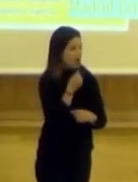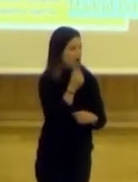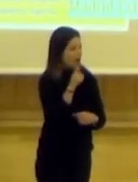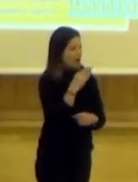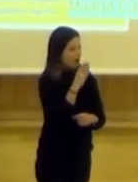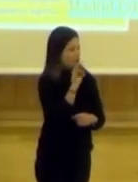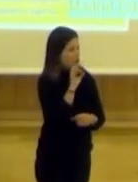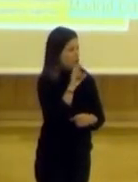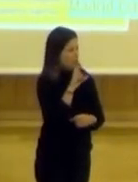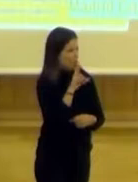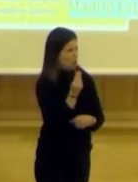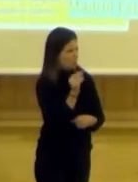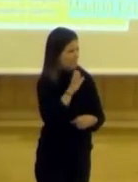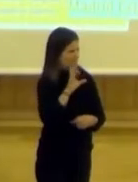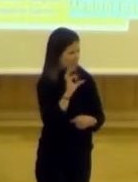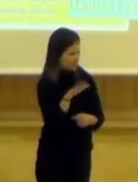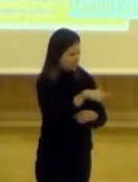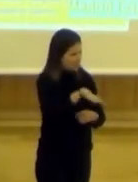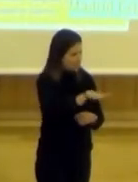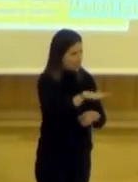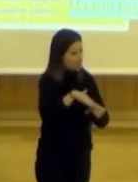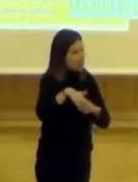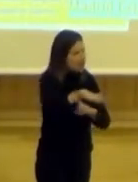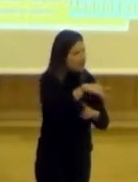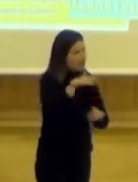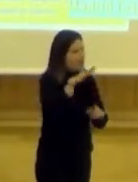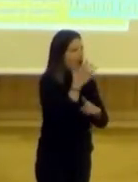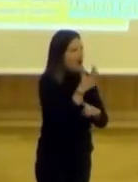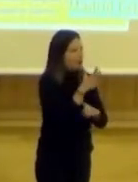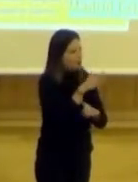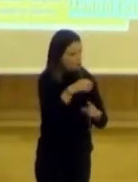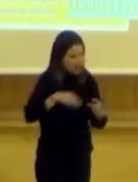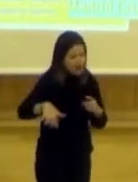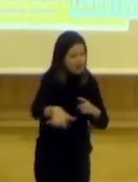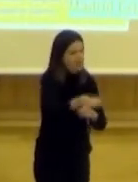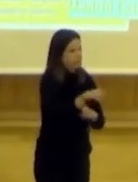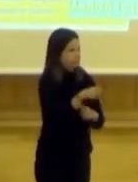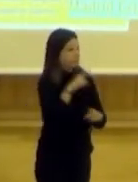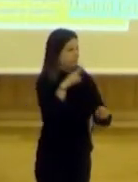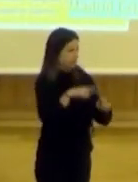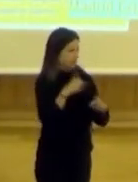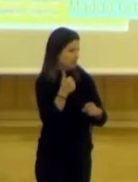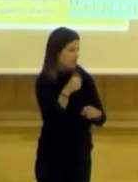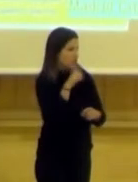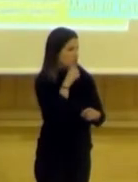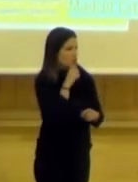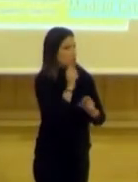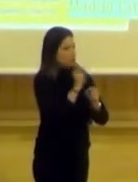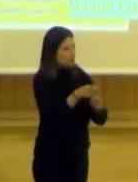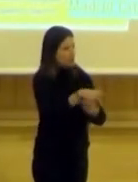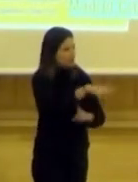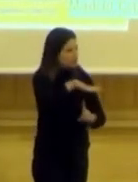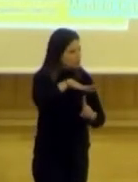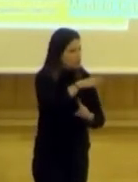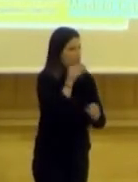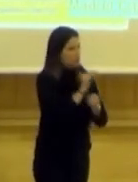son los espacios, yo lo tuve que aprender ahora, que era el espacio que está alrededor del árbol. Entonces, cómo generaba, digamos, al entorno a